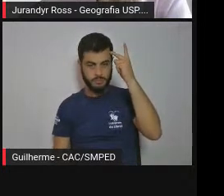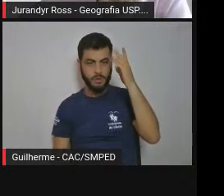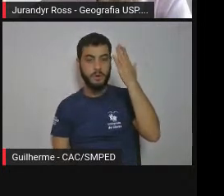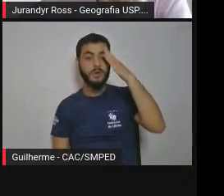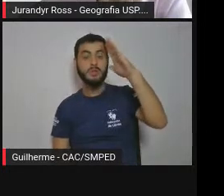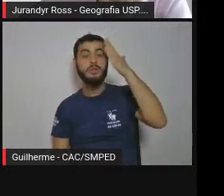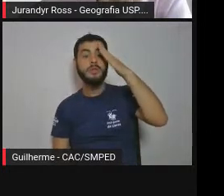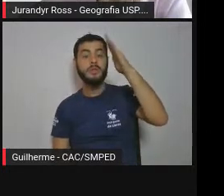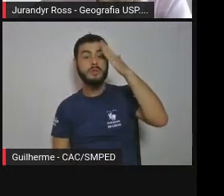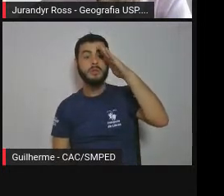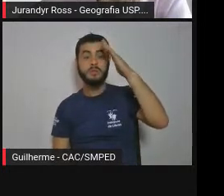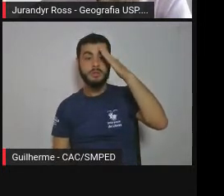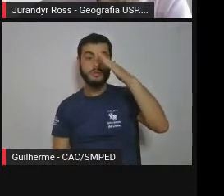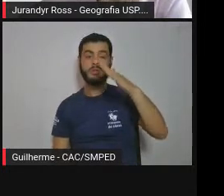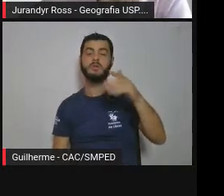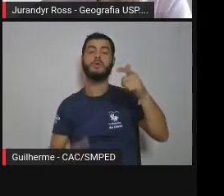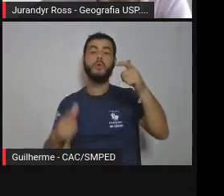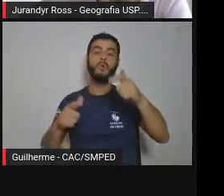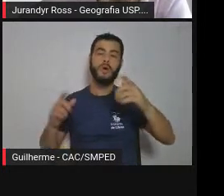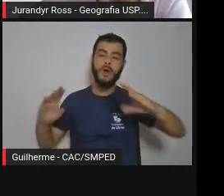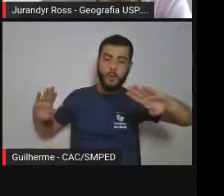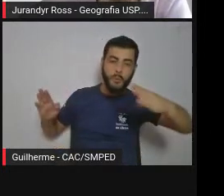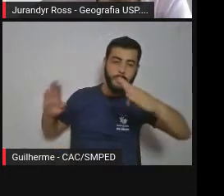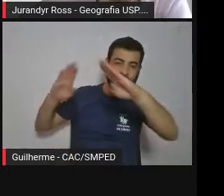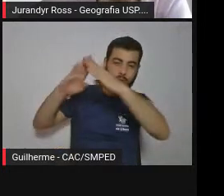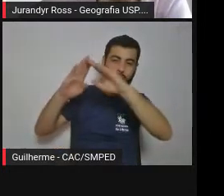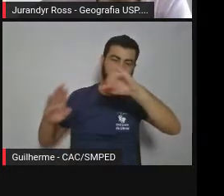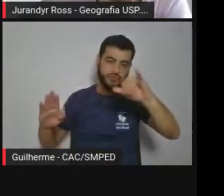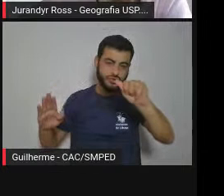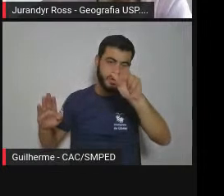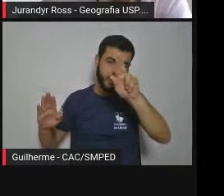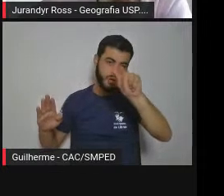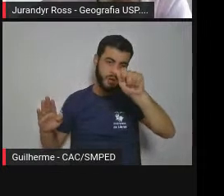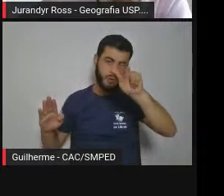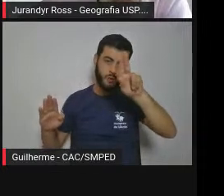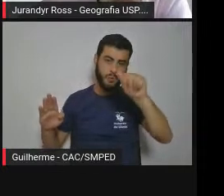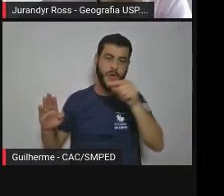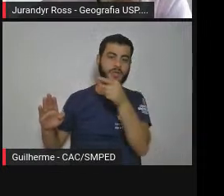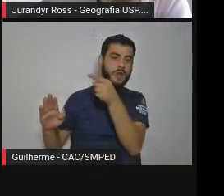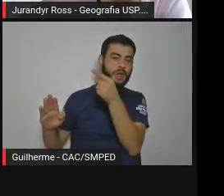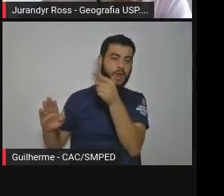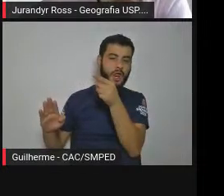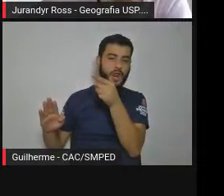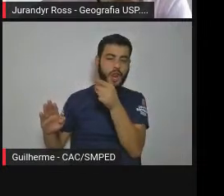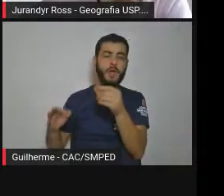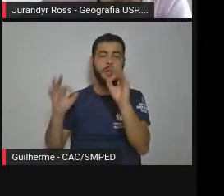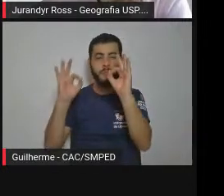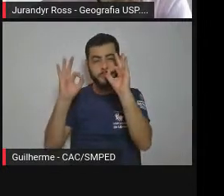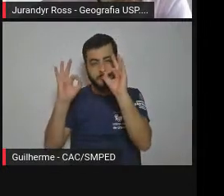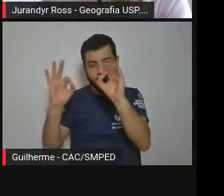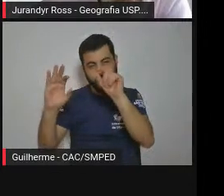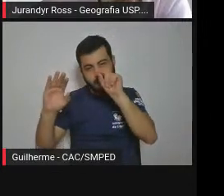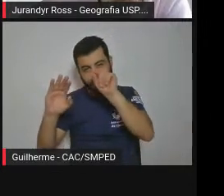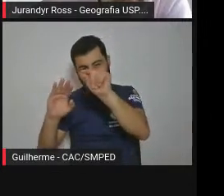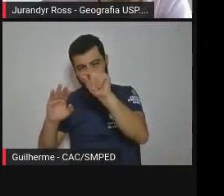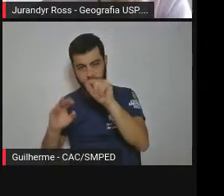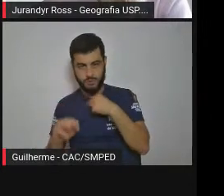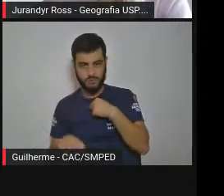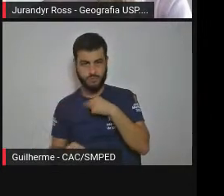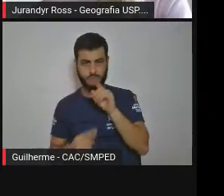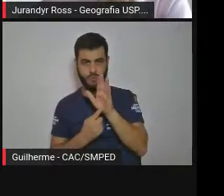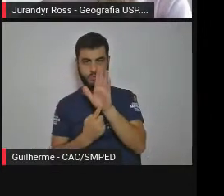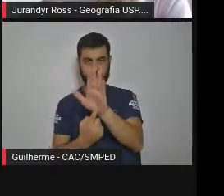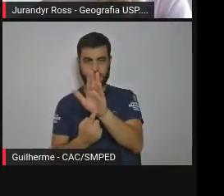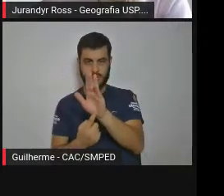o Pico do Geraglá está em si. O Pico do Geraglá está exatamente aqui nessa área onde eu estou indicando a